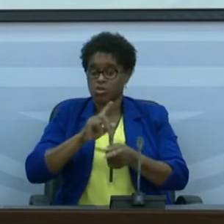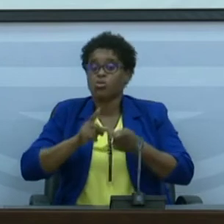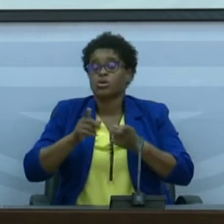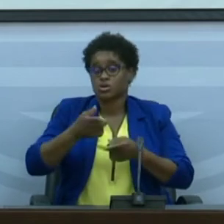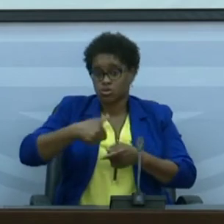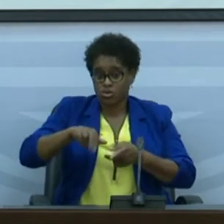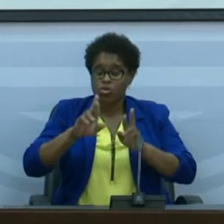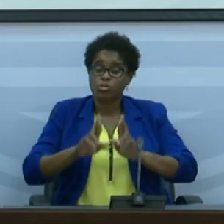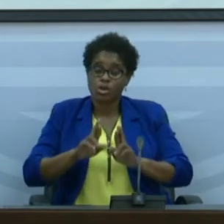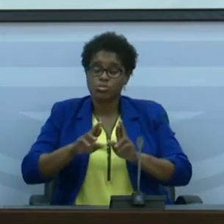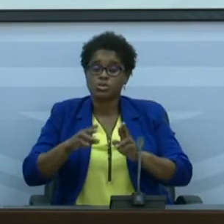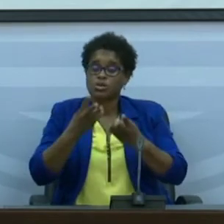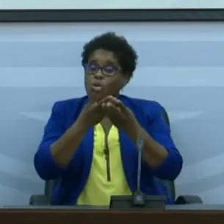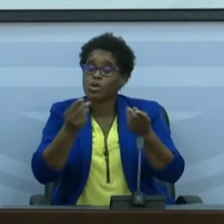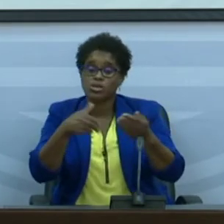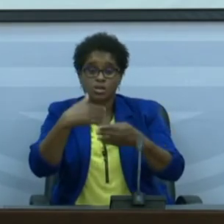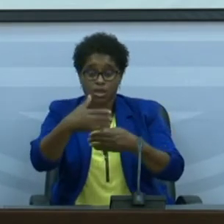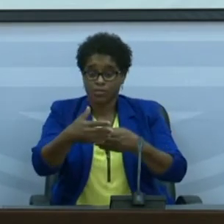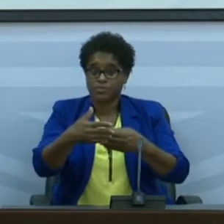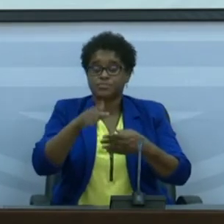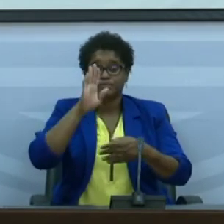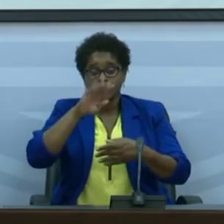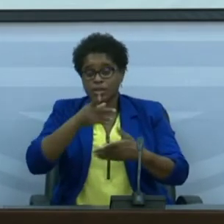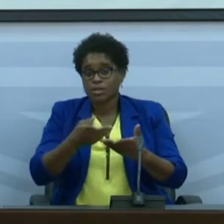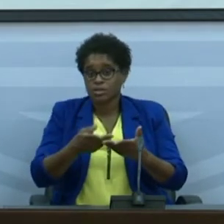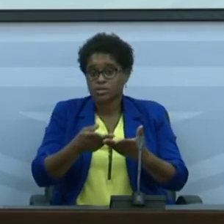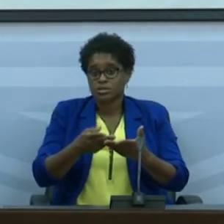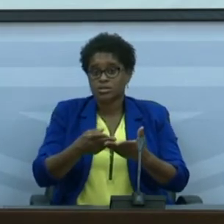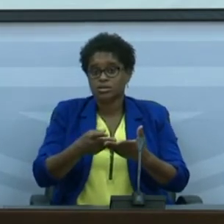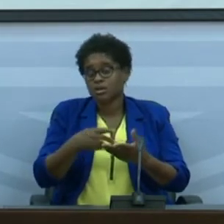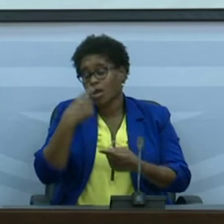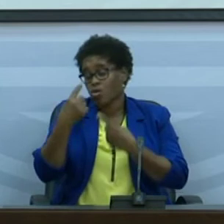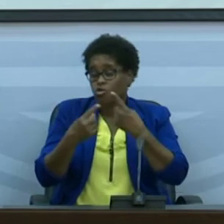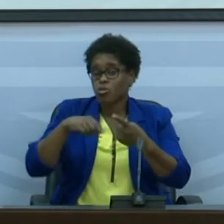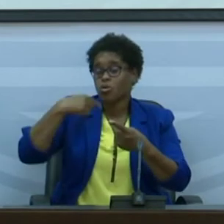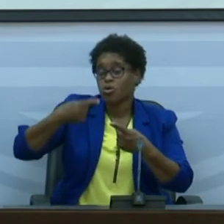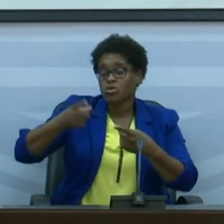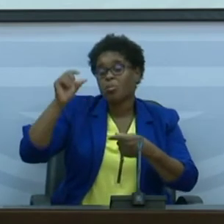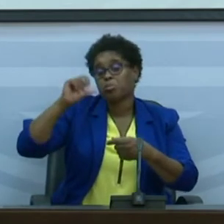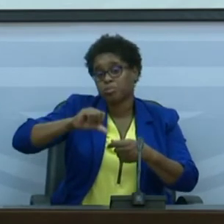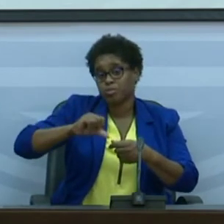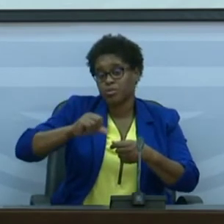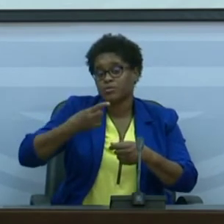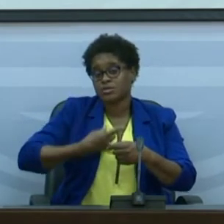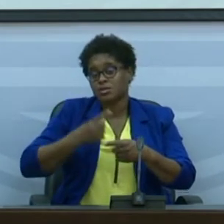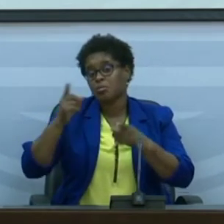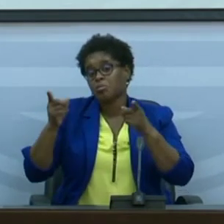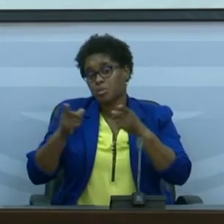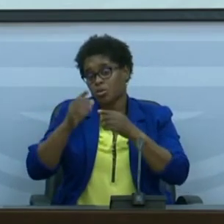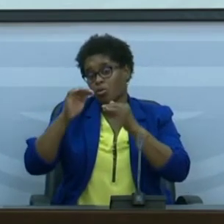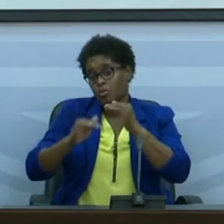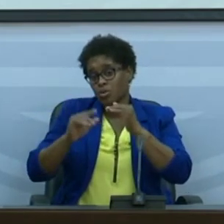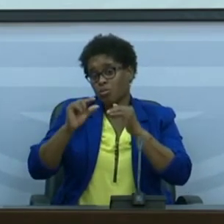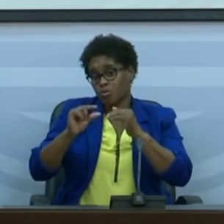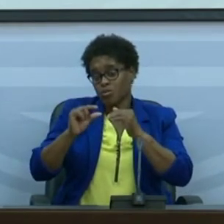nós esperamos é que as consequências caso houver alguma outra piora sejam muito menores do que aquelas que nós